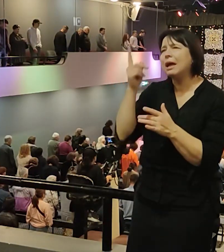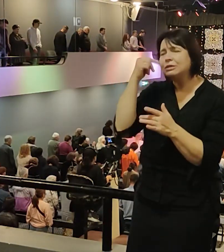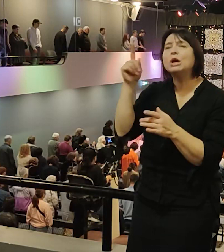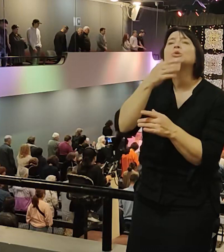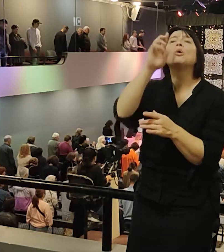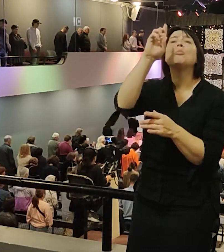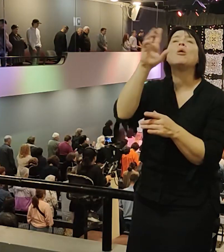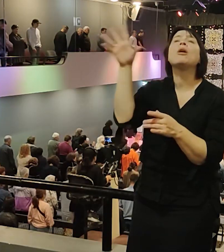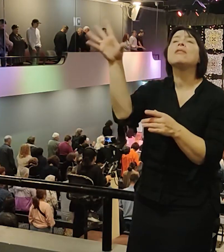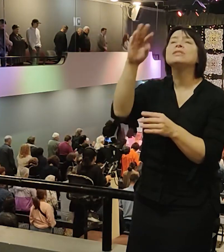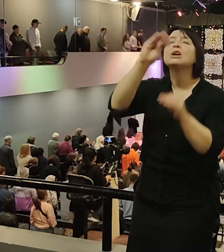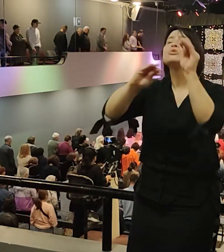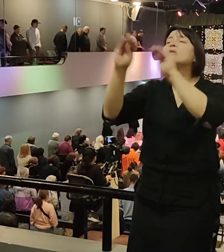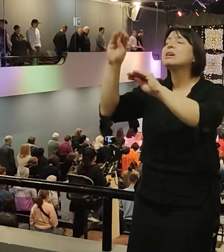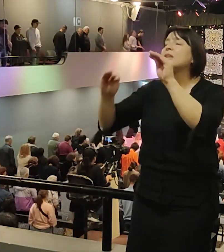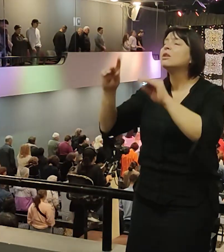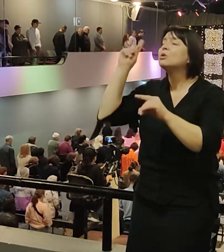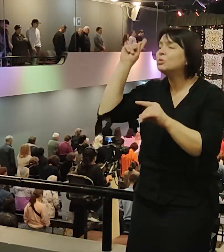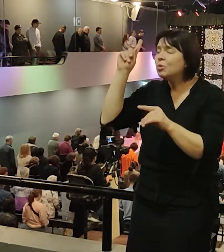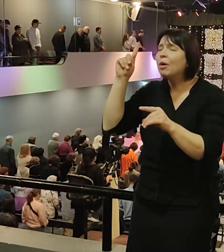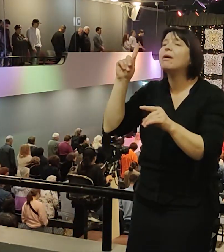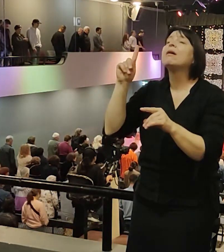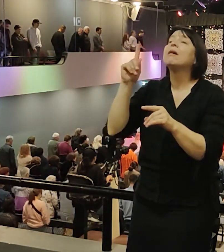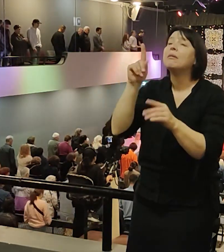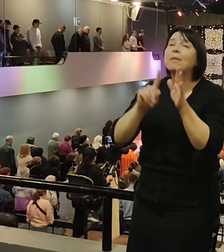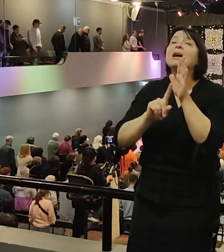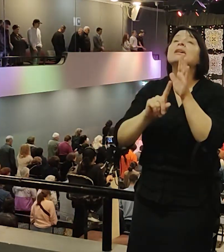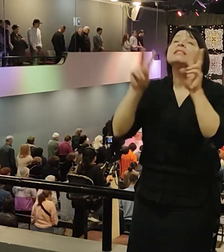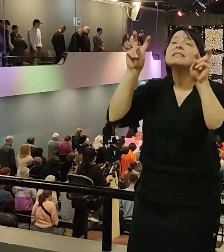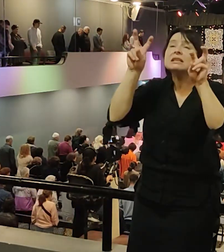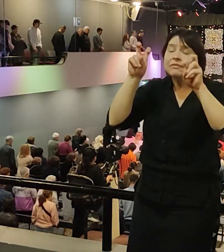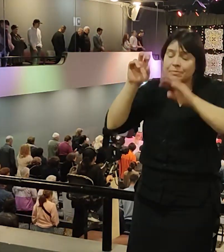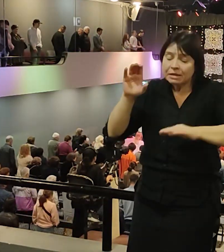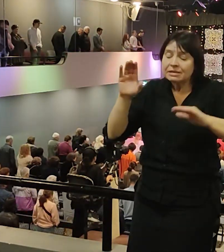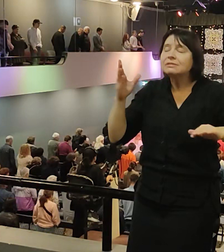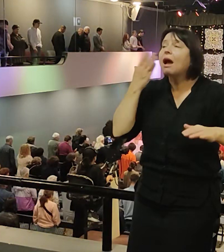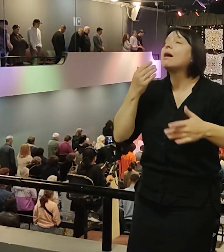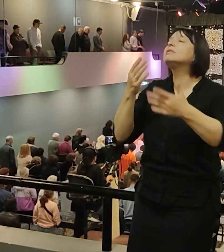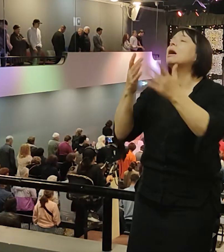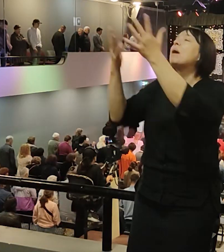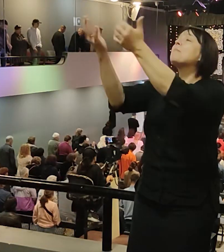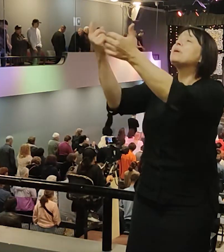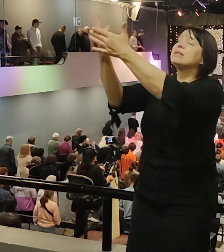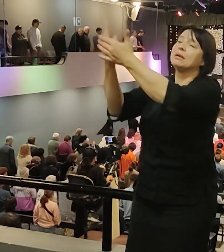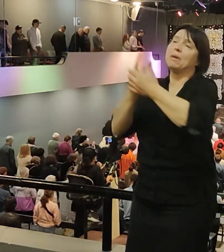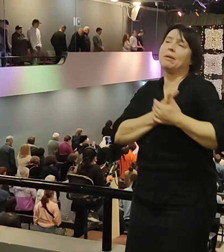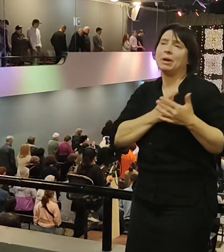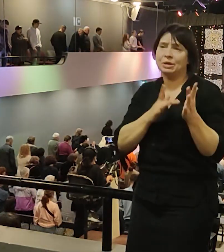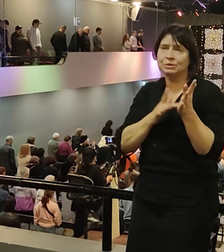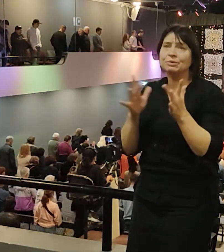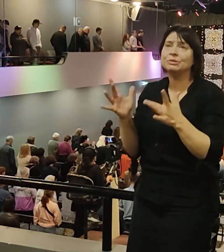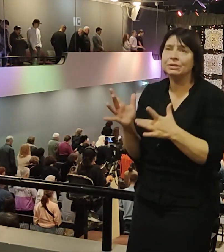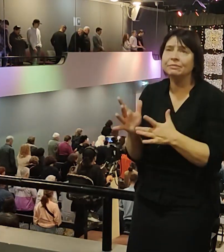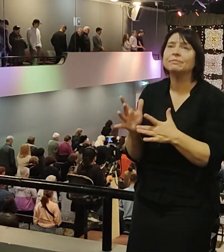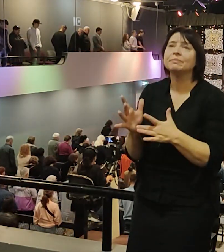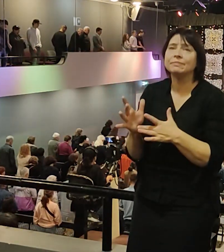Божия, но детьми Божьи становимся мы тогда, когда мы Иисуса Христа принимаем в свое сердце. Я обращаюсь к вам. Если ты